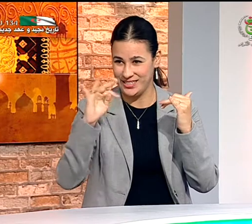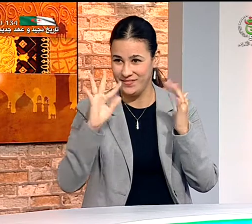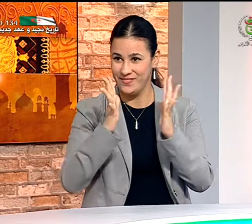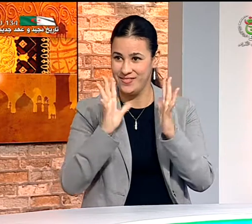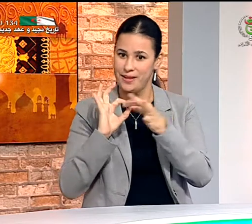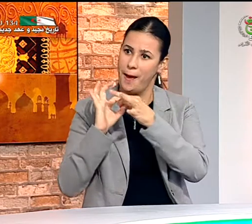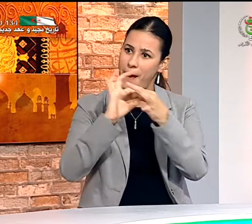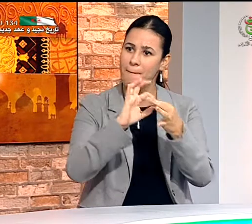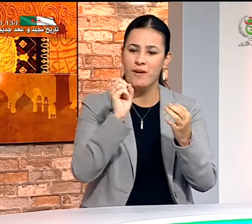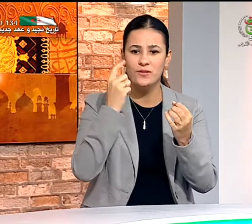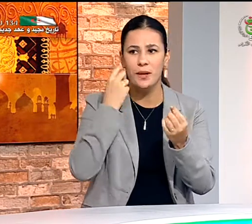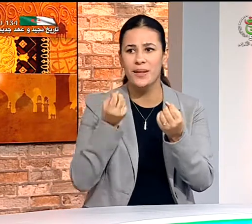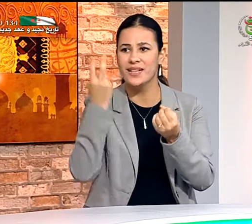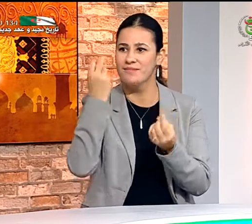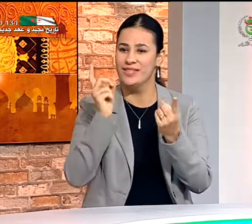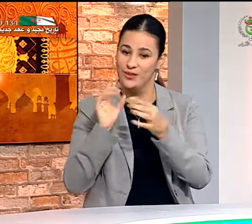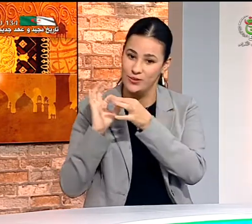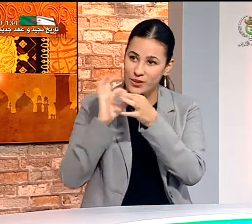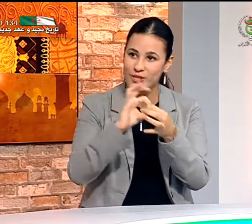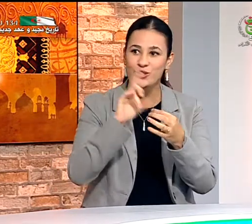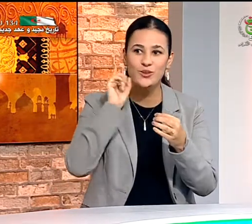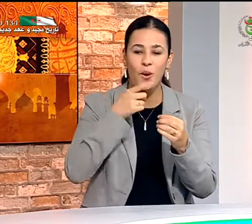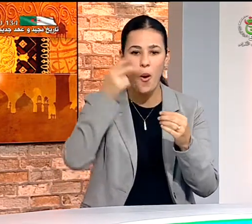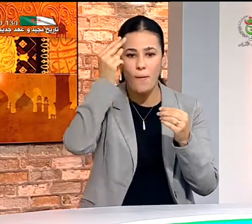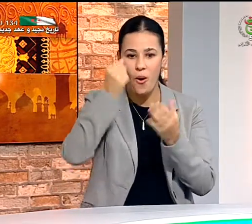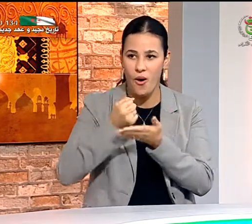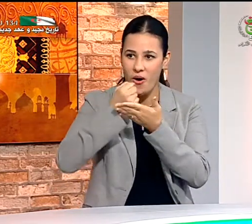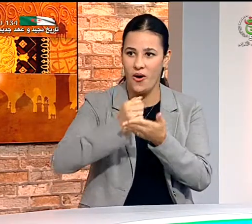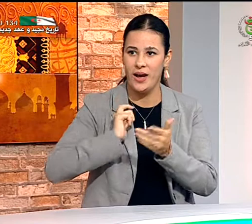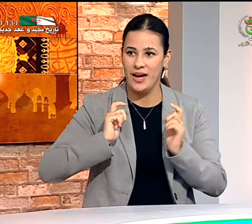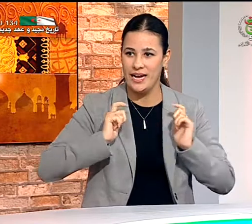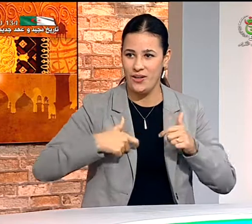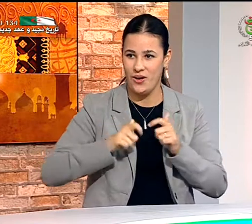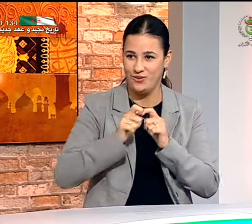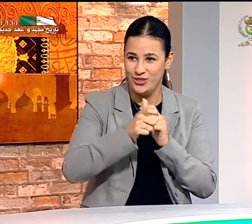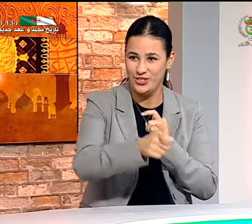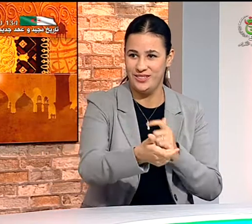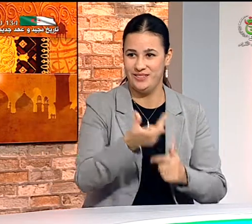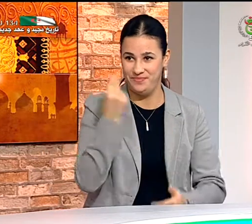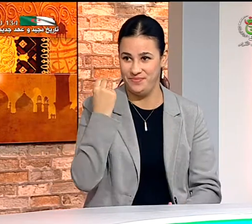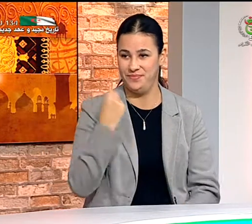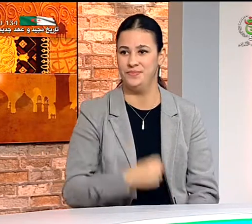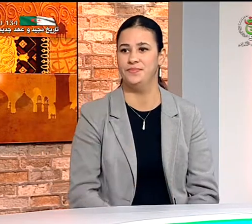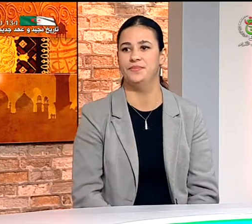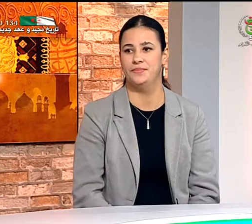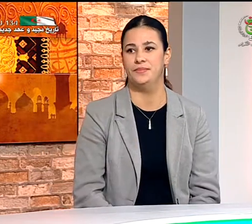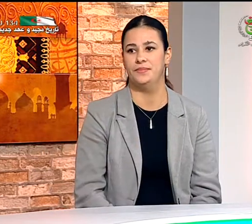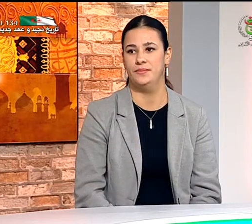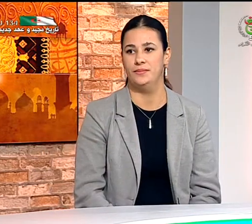الجزائرية لأنه كما تعلمون هناك لغة إشارية مختلفة فعلى الأستاذ المشرف